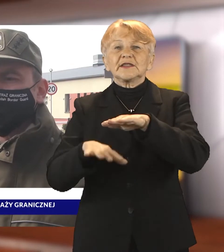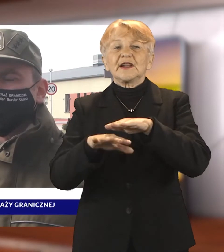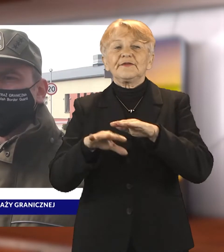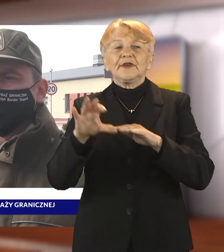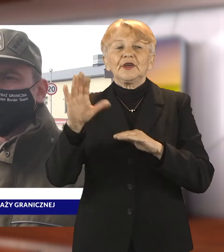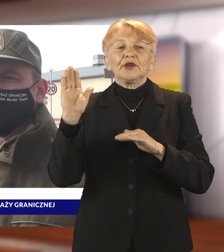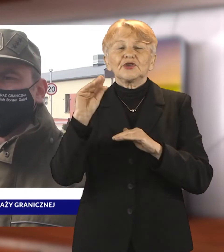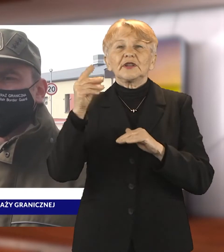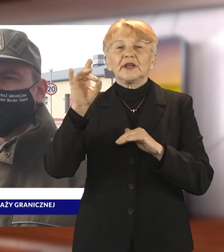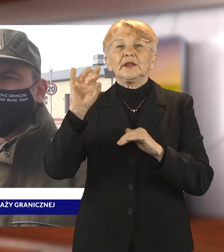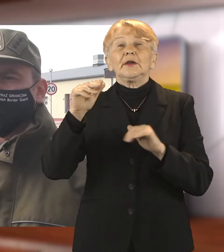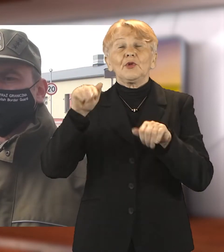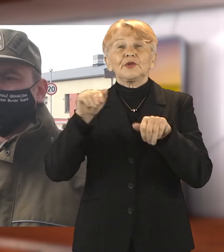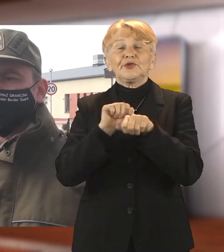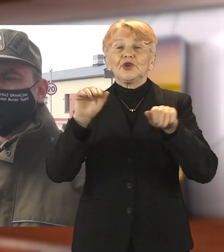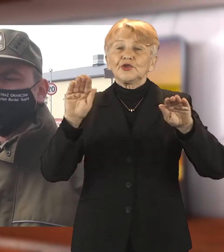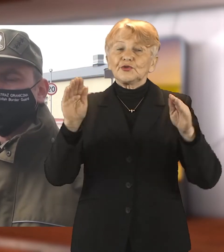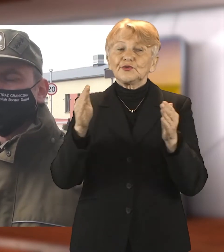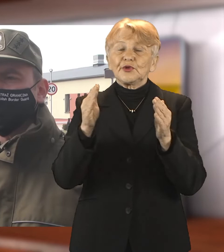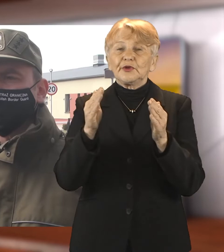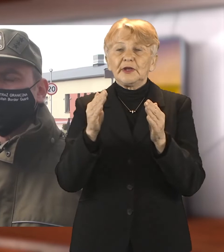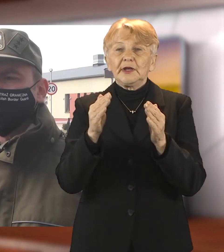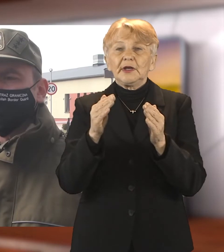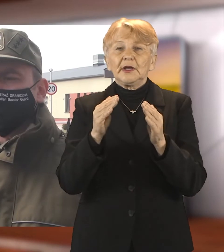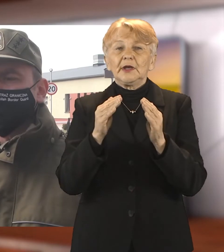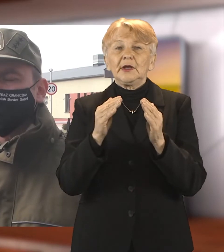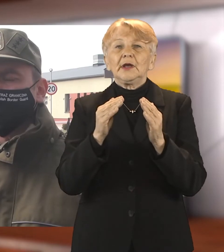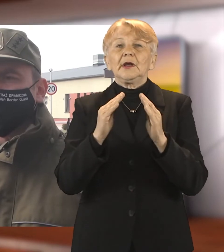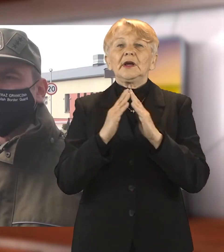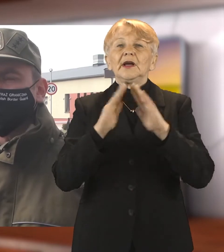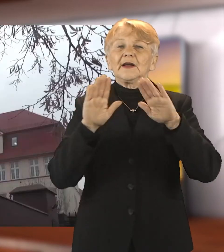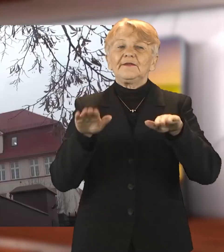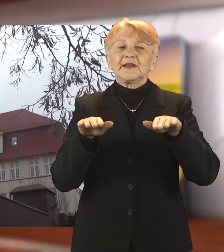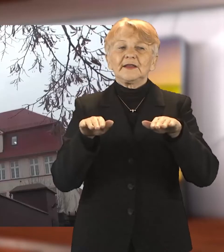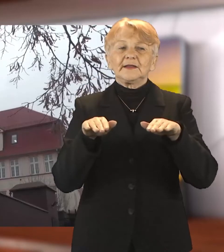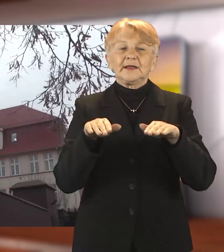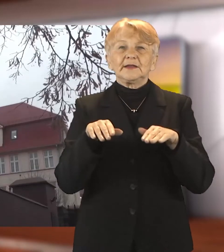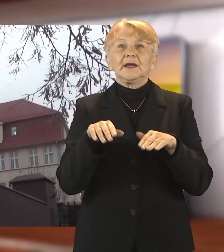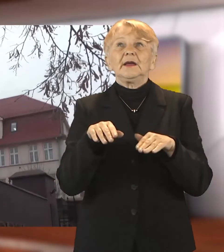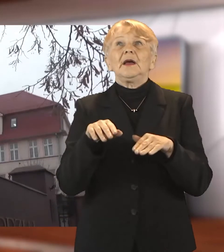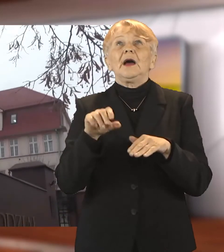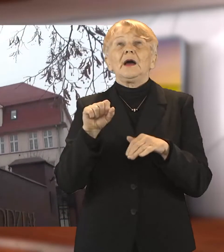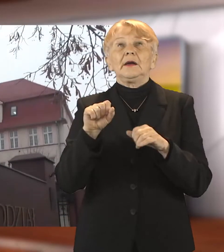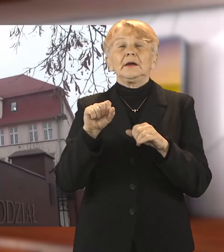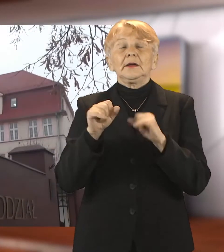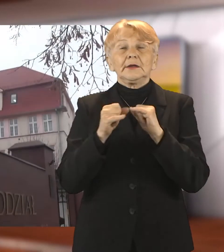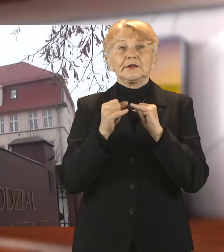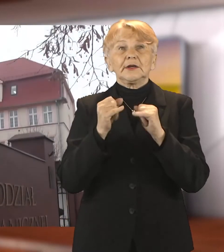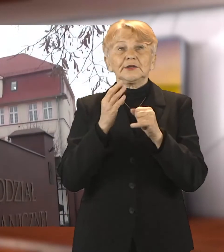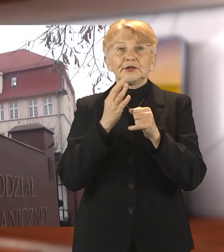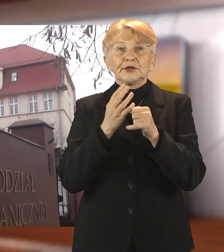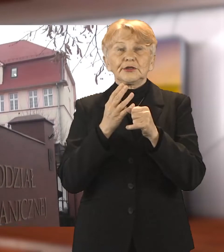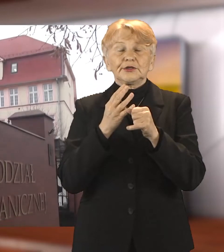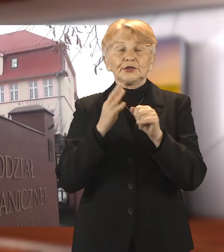gdy osoba, która przekroczyła granicę w ciągu 48 godzin uzyska negatywny test diagnostyczny w kierunku SARS-CoV-2. W